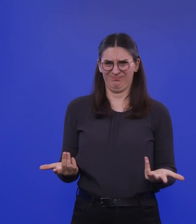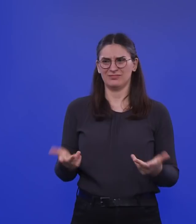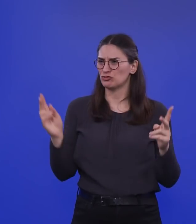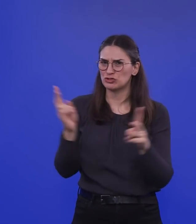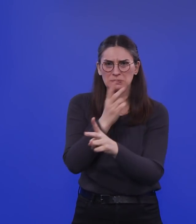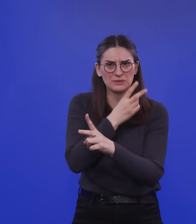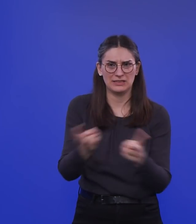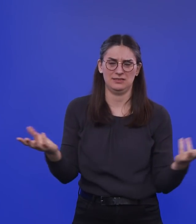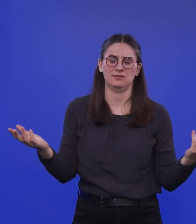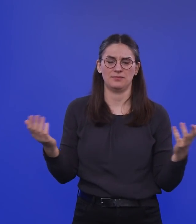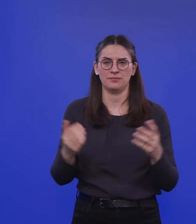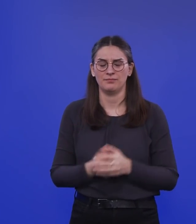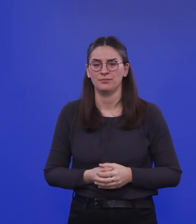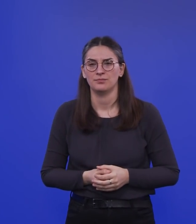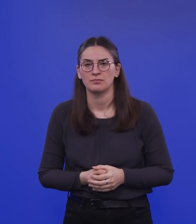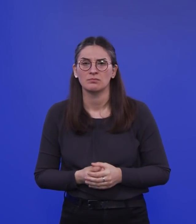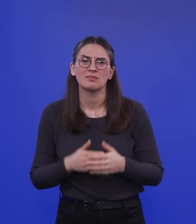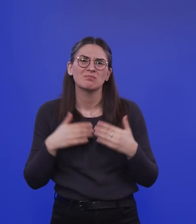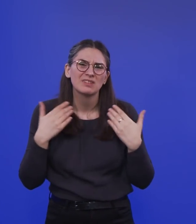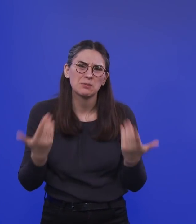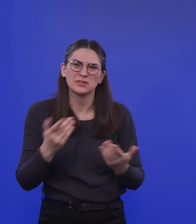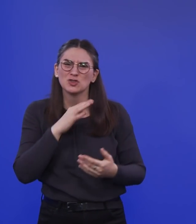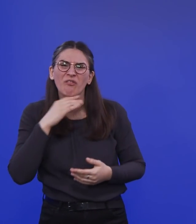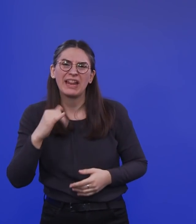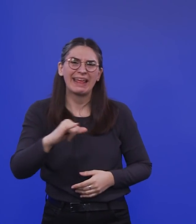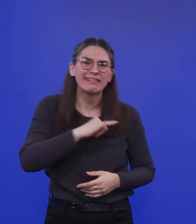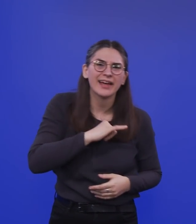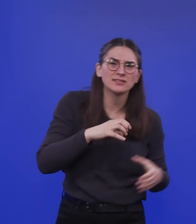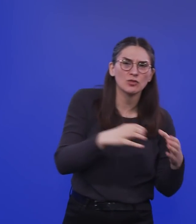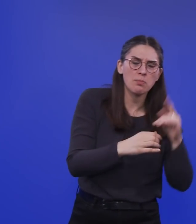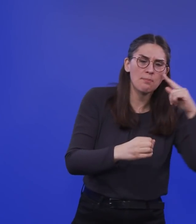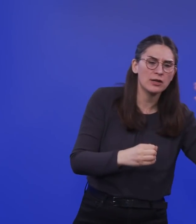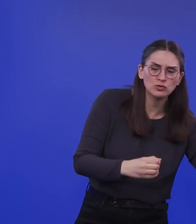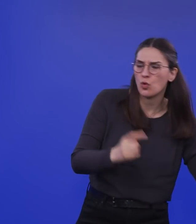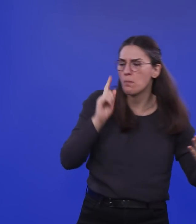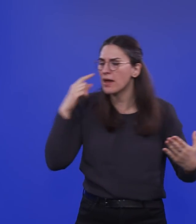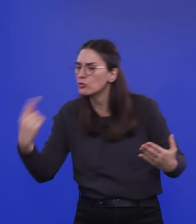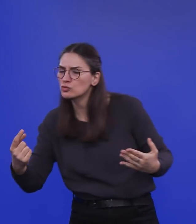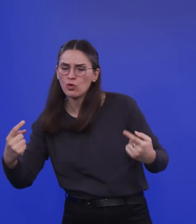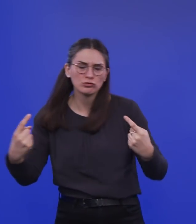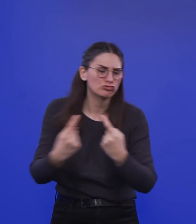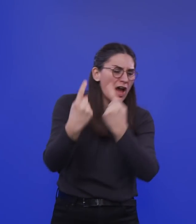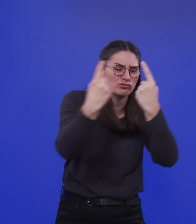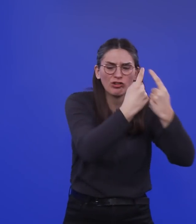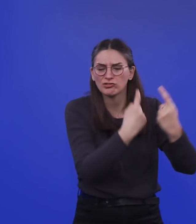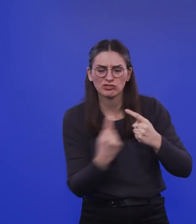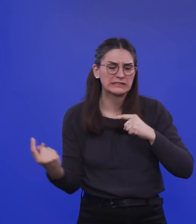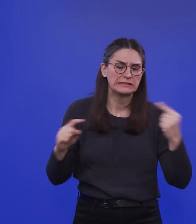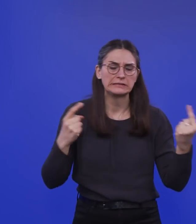Es gibt so viele, sagen wir mal, Fründe, über die argumentiert wird von der einen oder der anderen Interessengruppe. dann kommt häufig eben